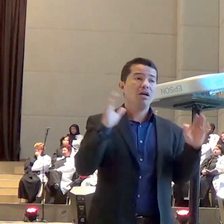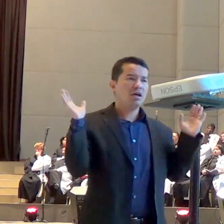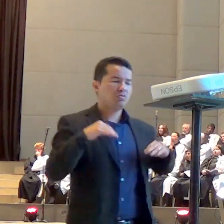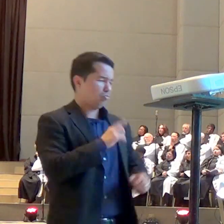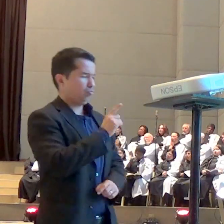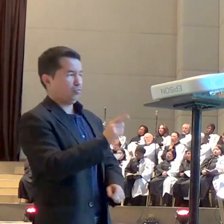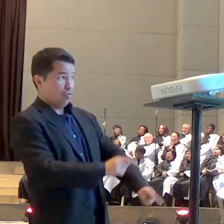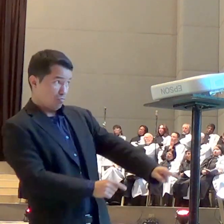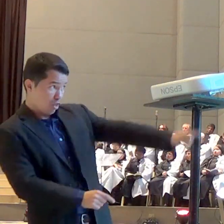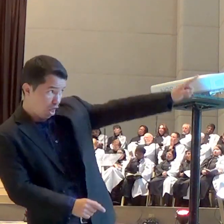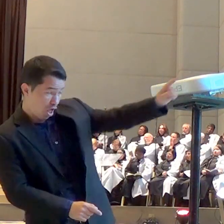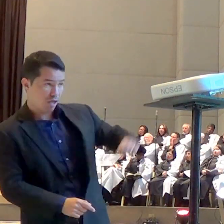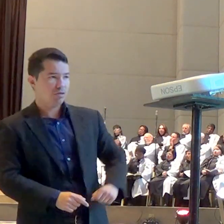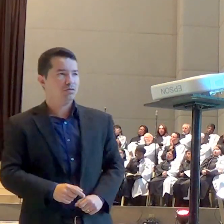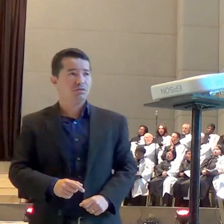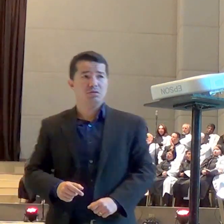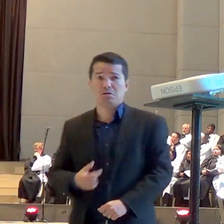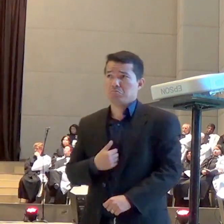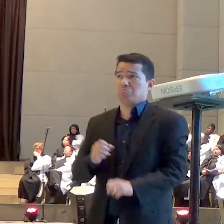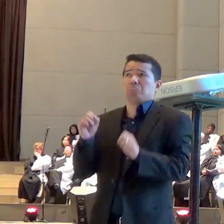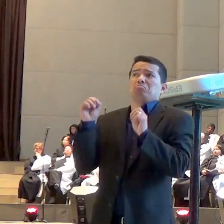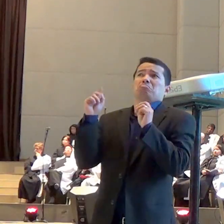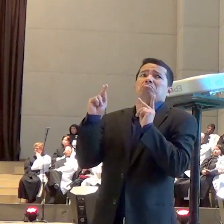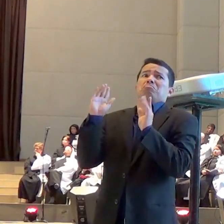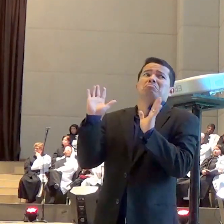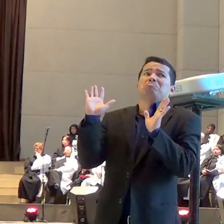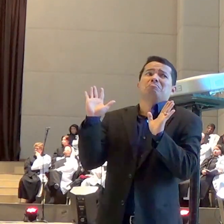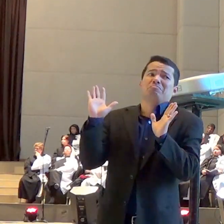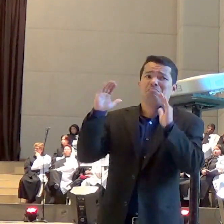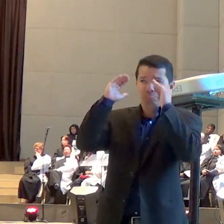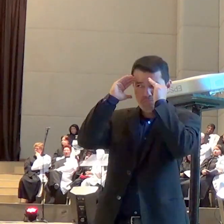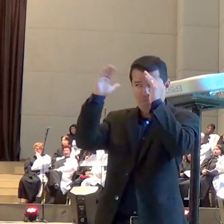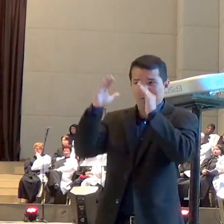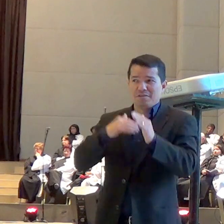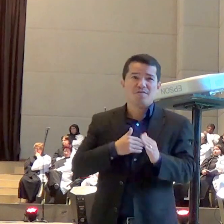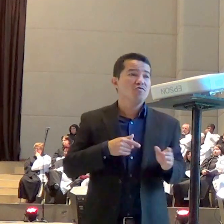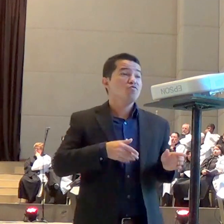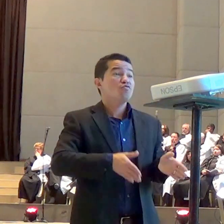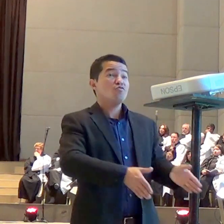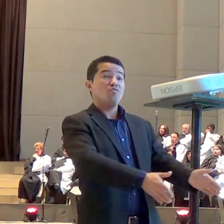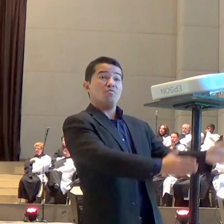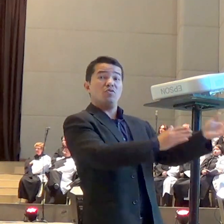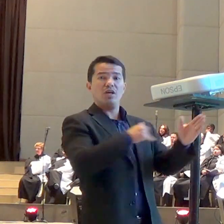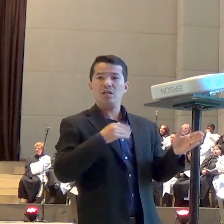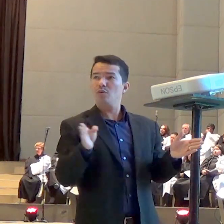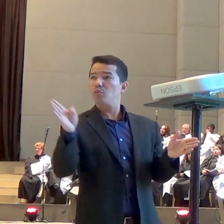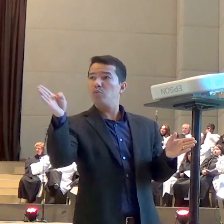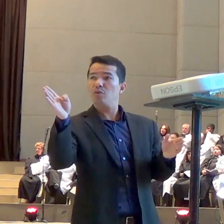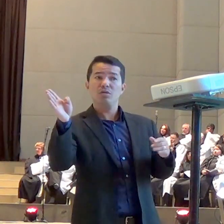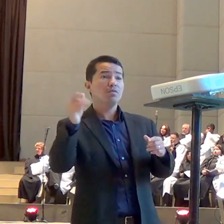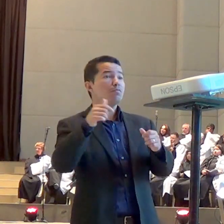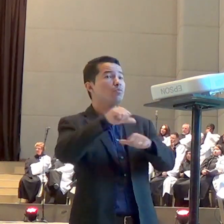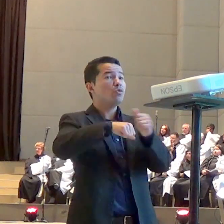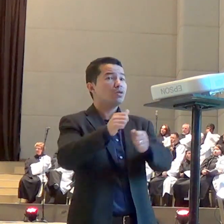te levar para esse lugar porque você vai se encontrar com o eunuco lembra lá que era